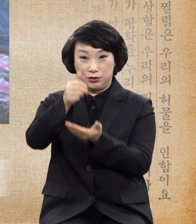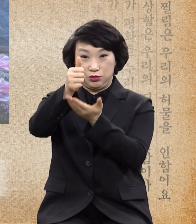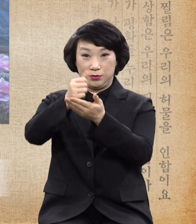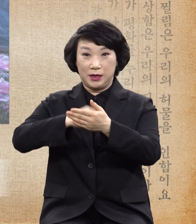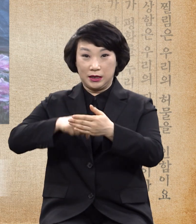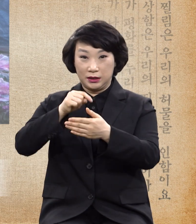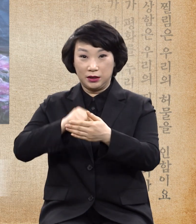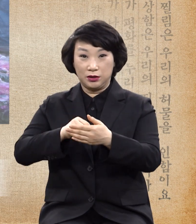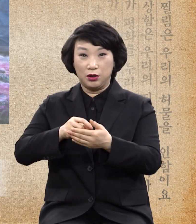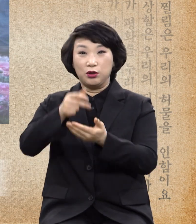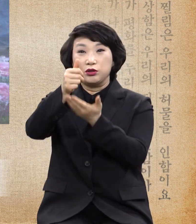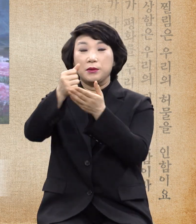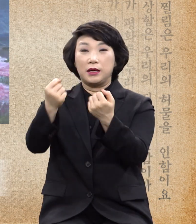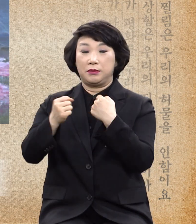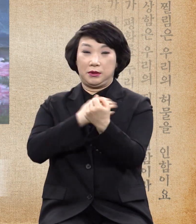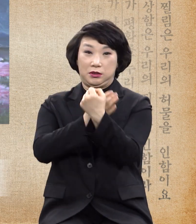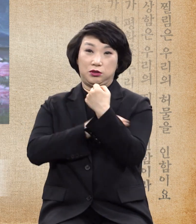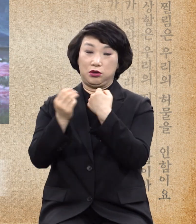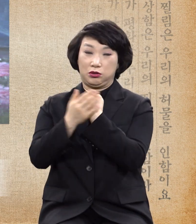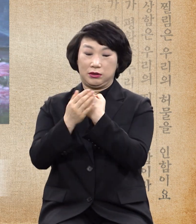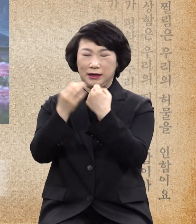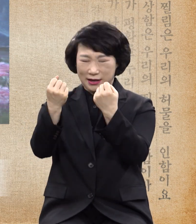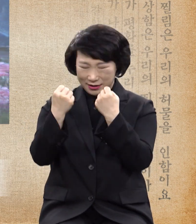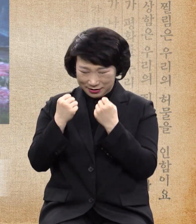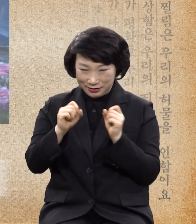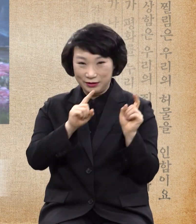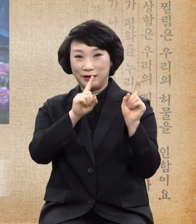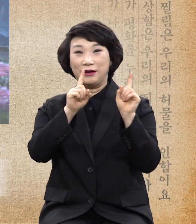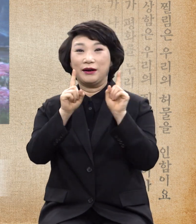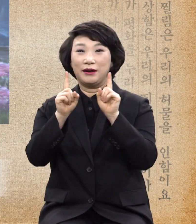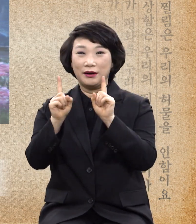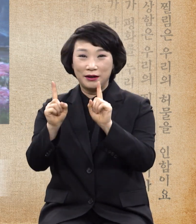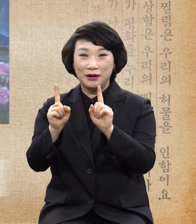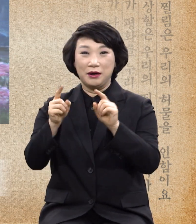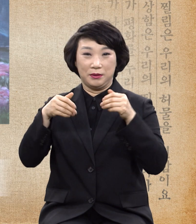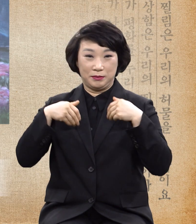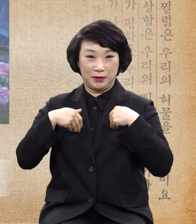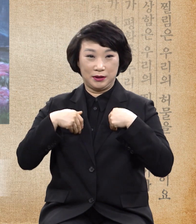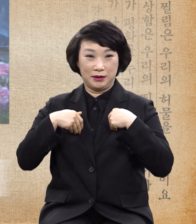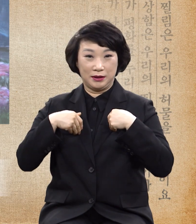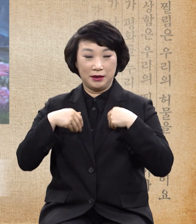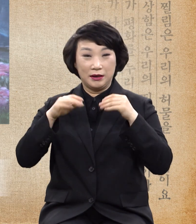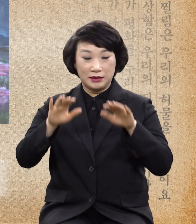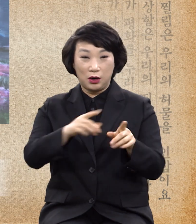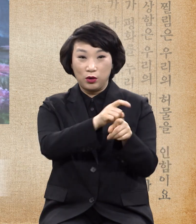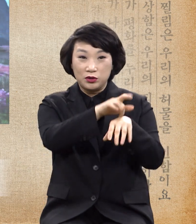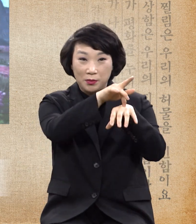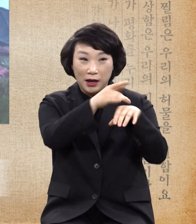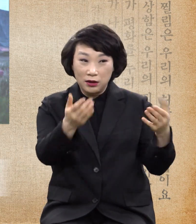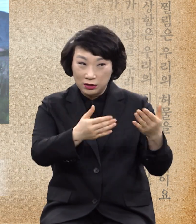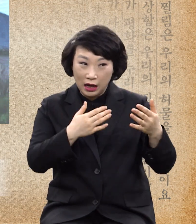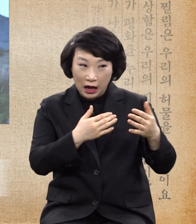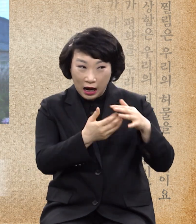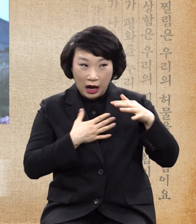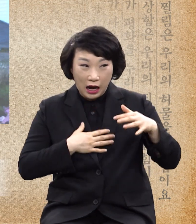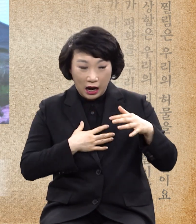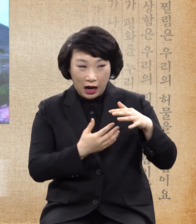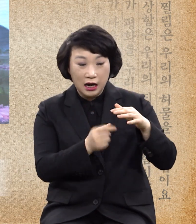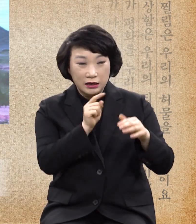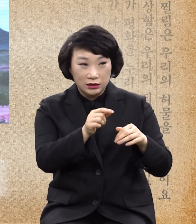와 그 힘의 능력으로 강건하여 지고 마귀의 괴끼를 능히 대력하기